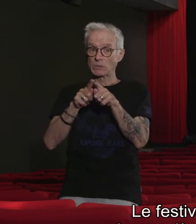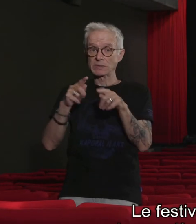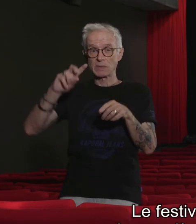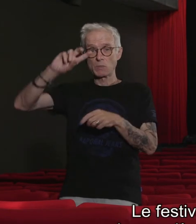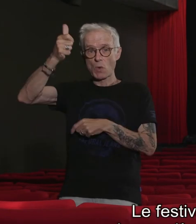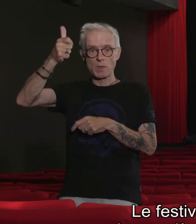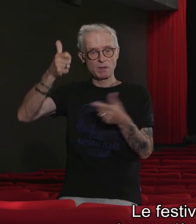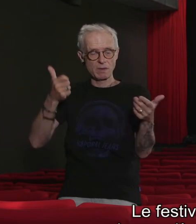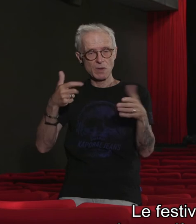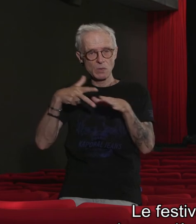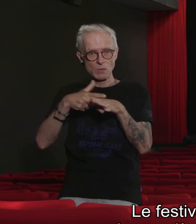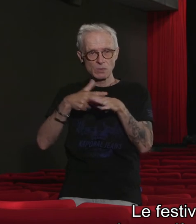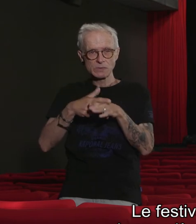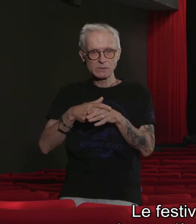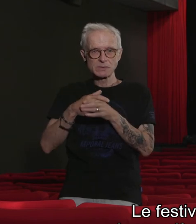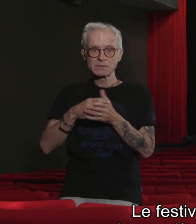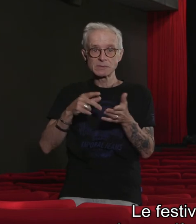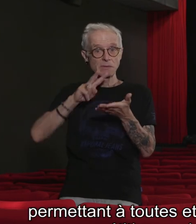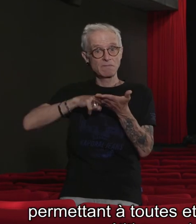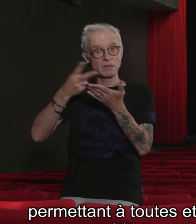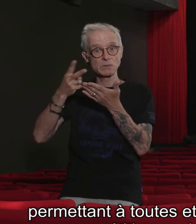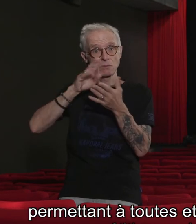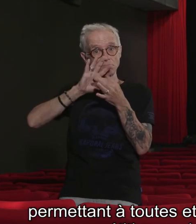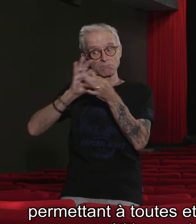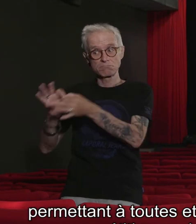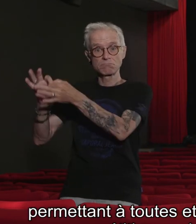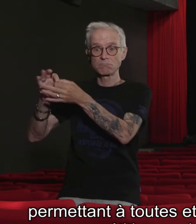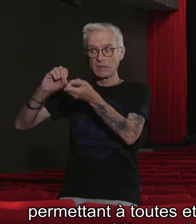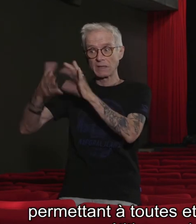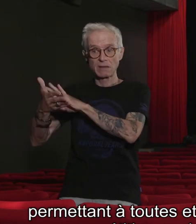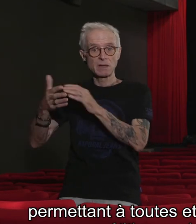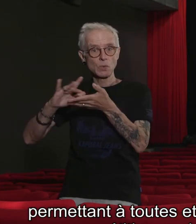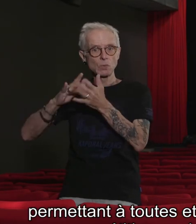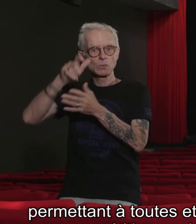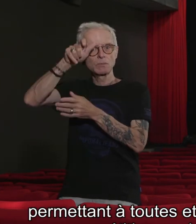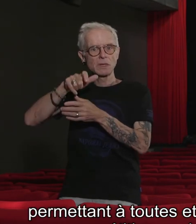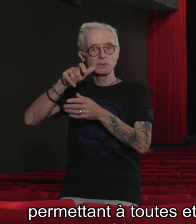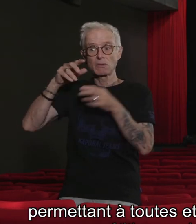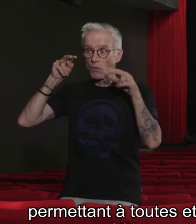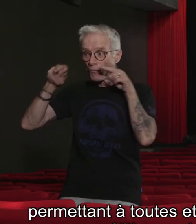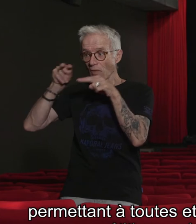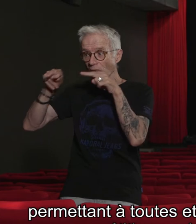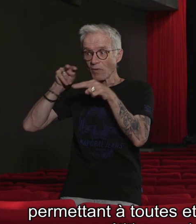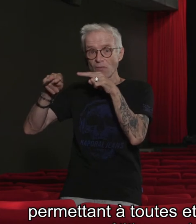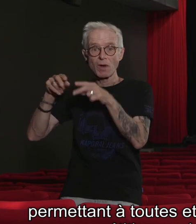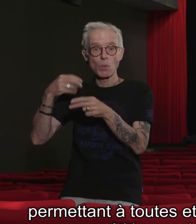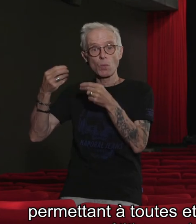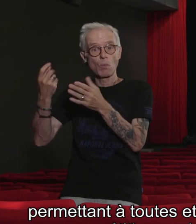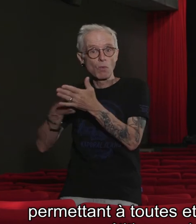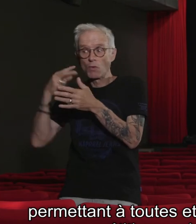première fois, une version en ligne permettant à toutes et à tous de voir et de revoir les films en compétition sur